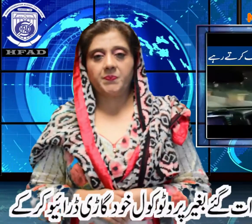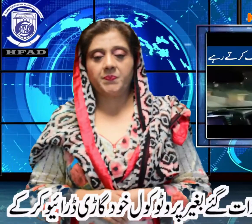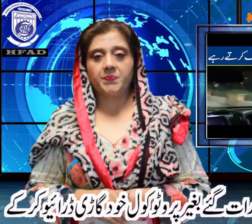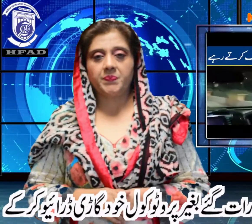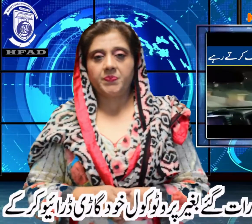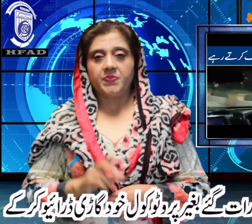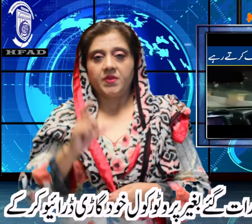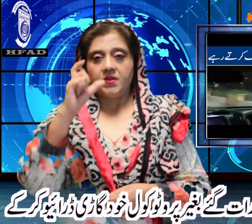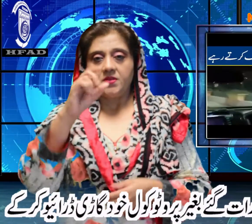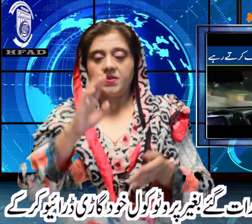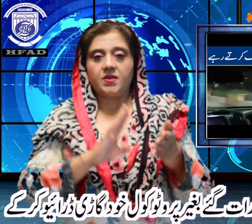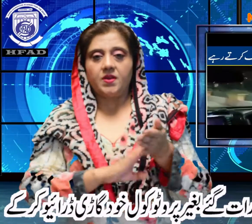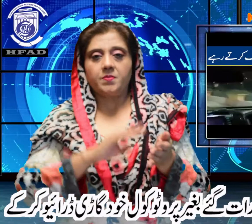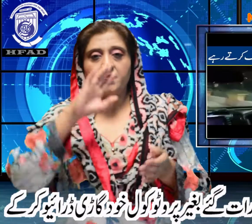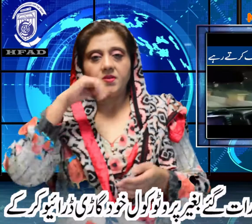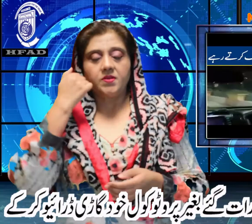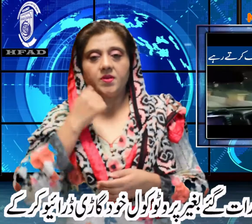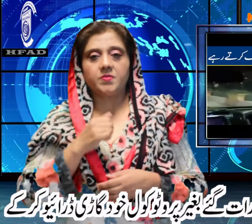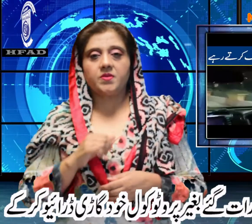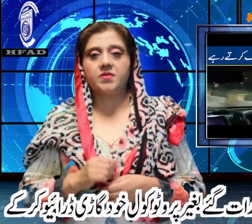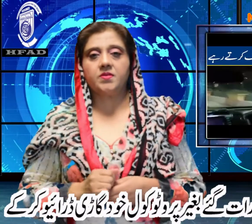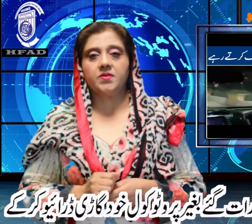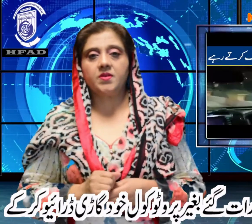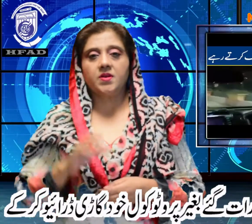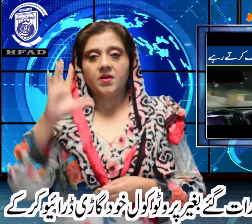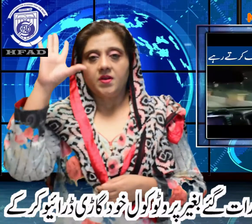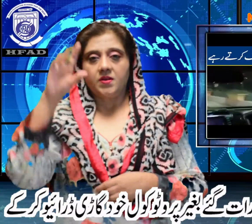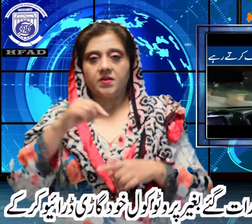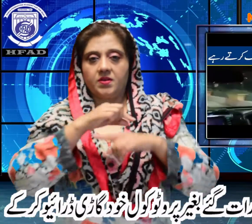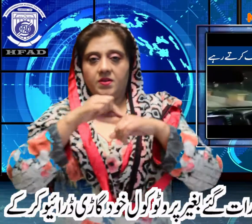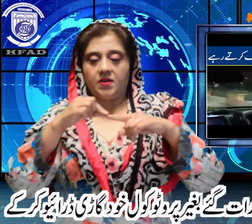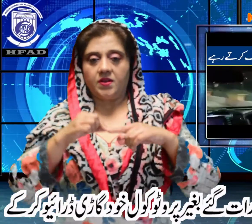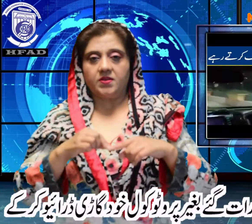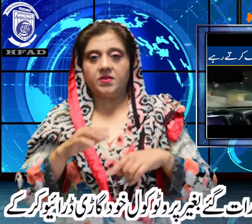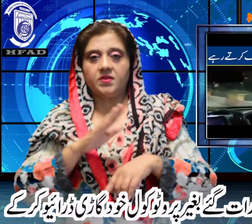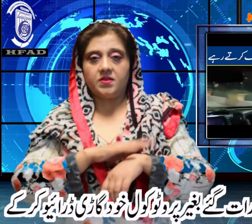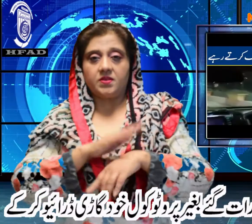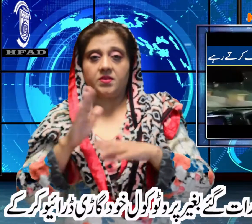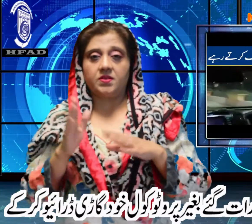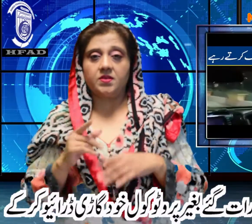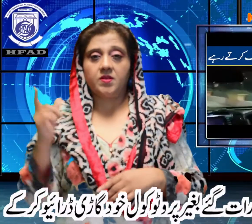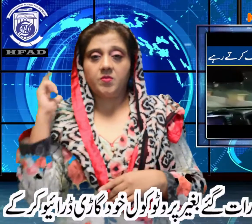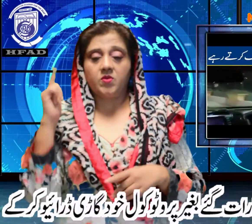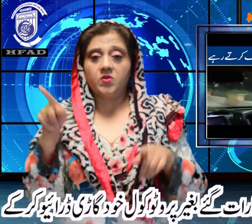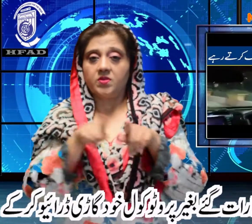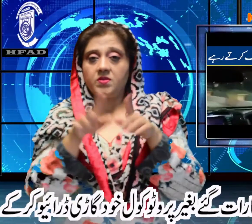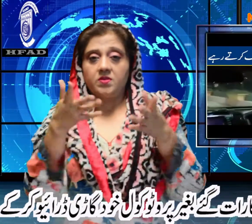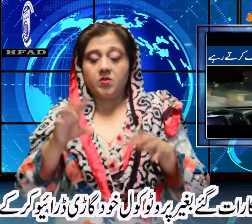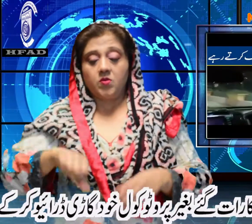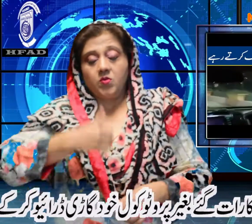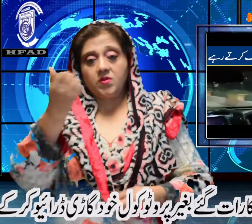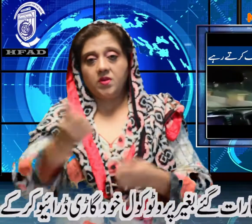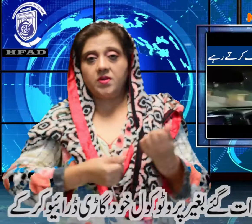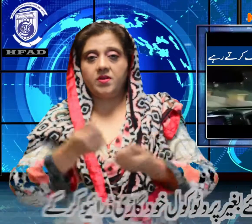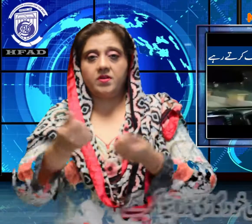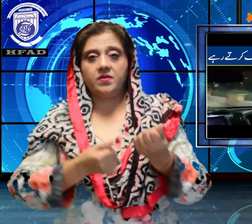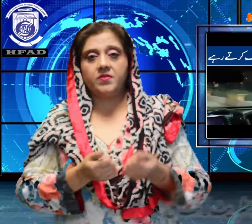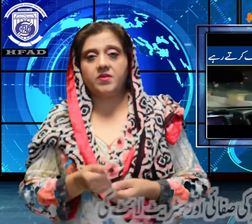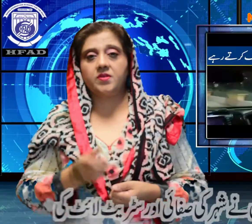عثمان مزدار کا جات گئے بغیر پروٹوکول خود گاڑی ڈرائیف کر کے مختلف علاقوں کا دورہ